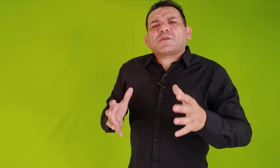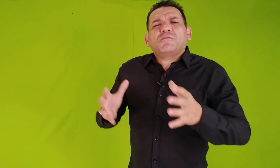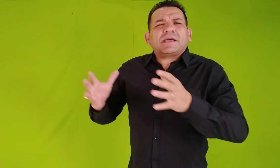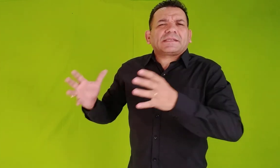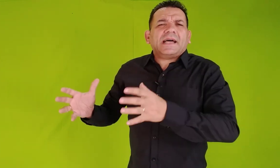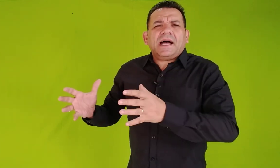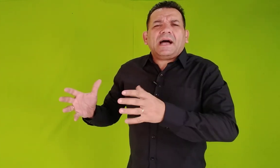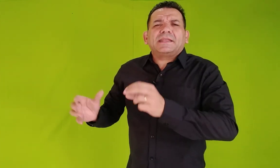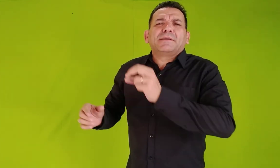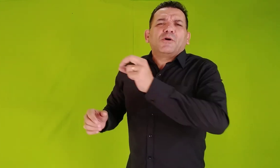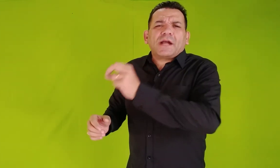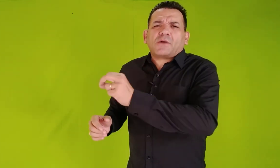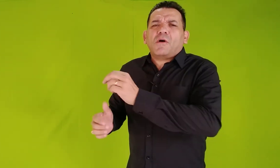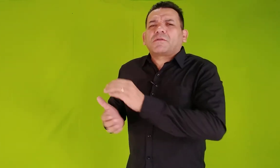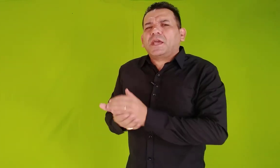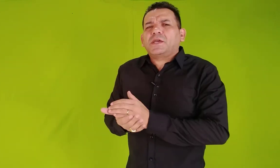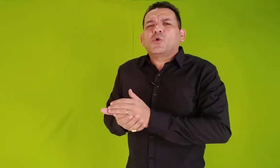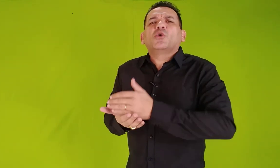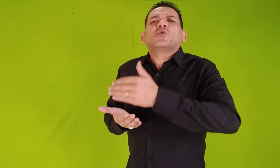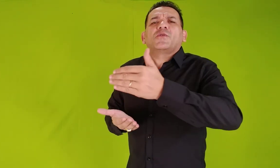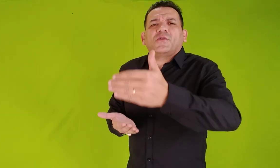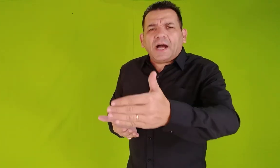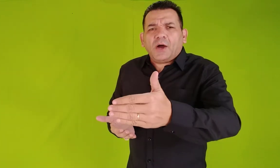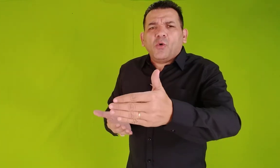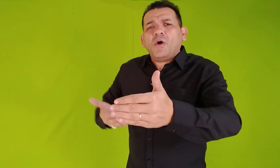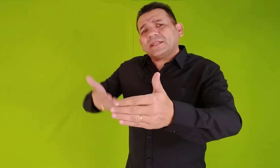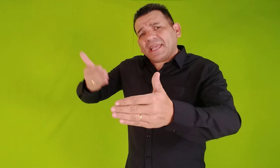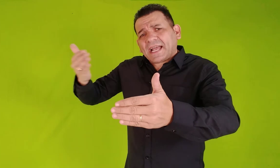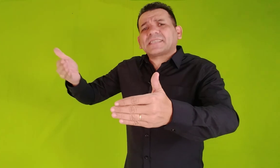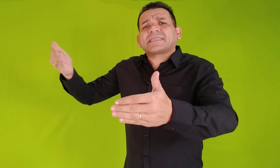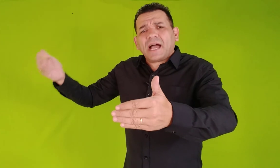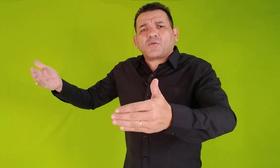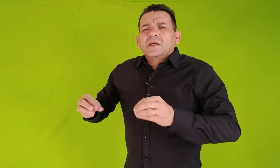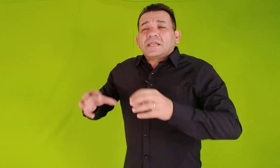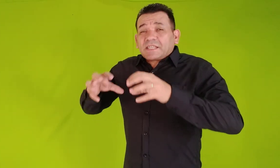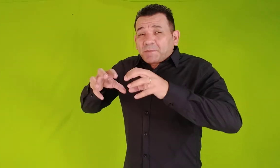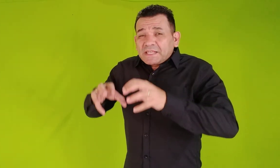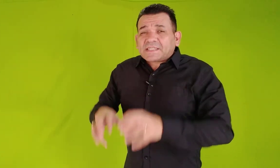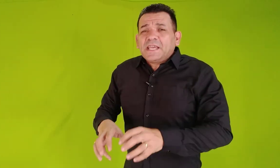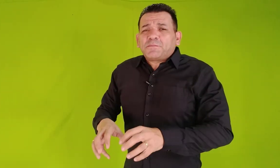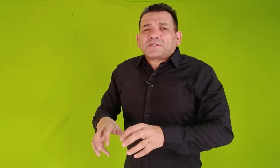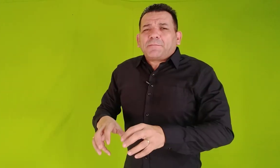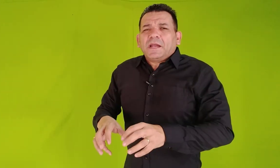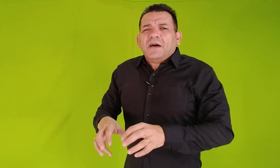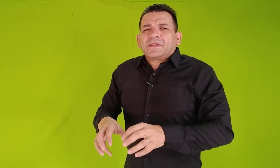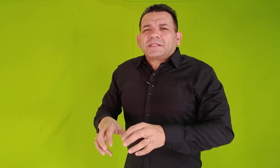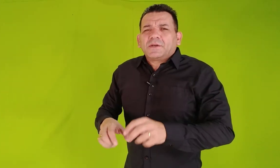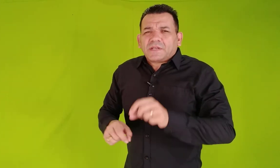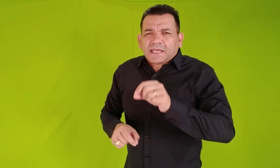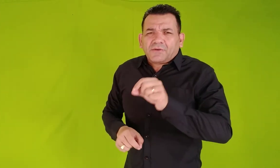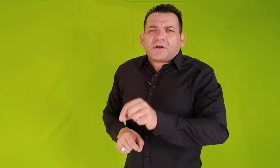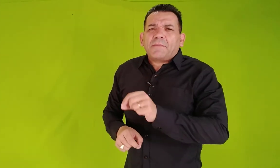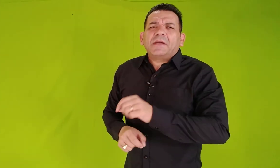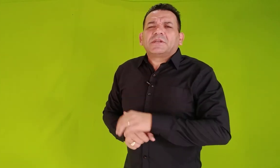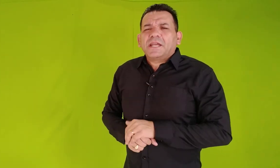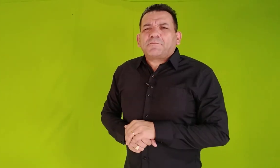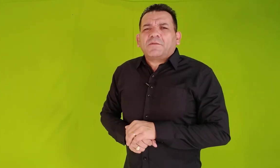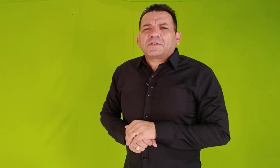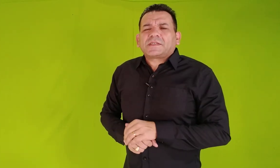começar a namorar com alguém ou noivar ou até casar. Esses princípios da palavra de Deus aqui que eu acabei de ler para você,